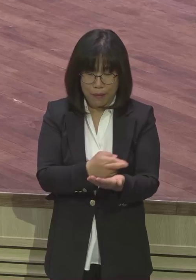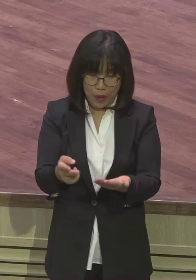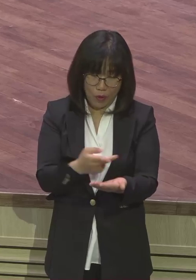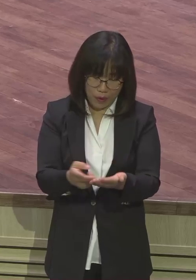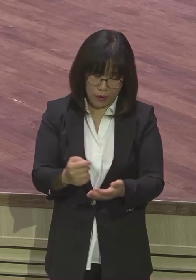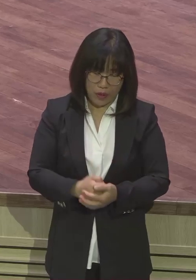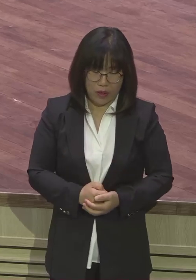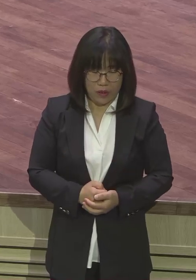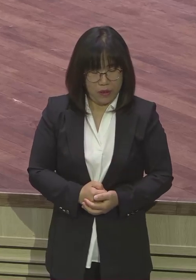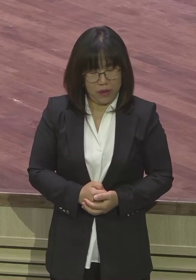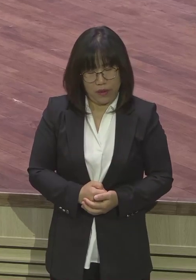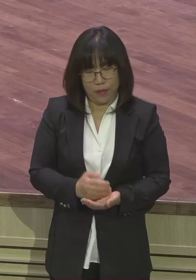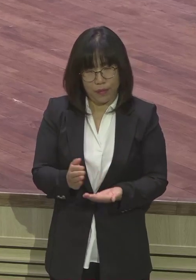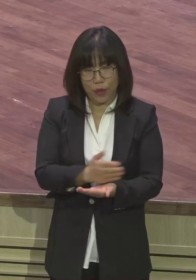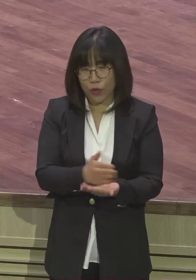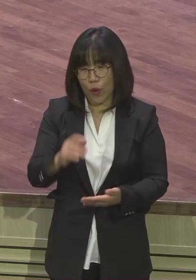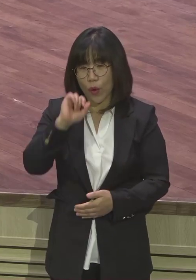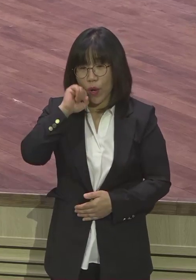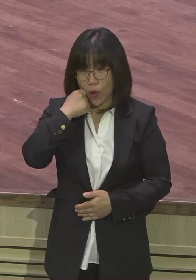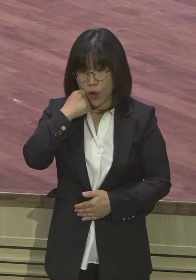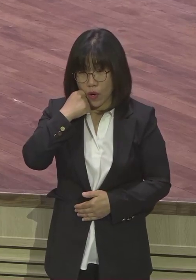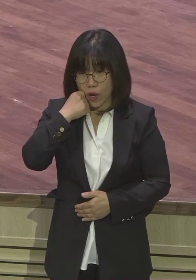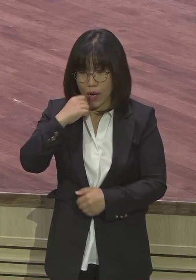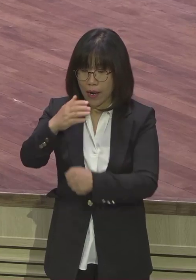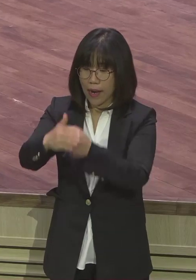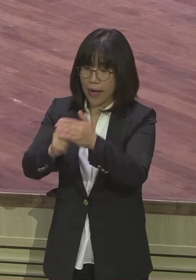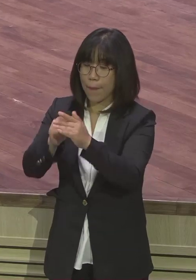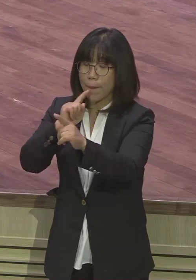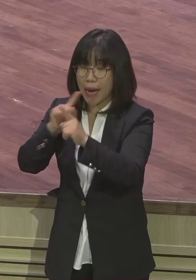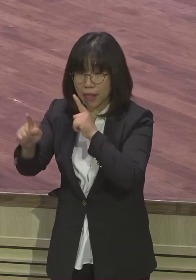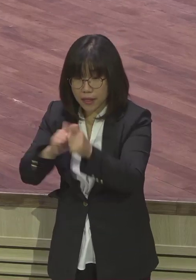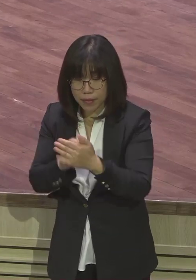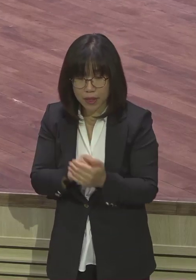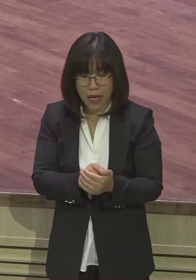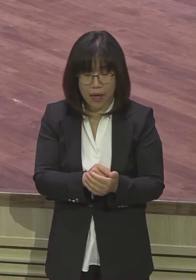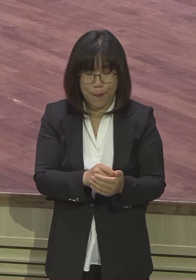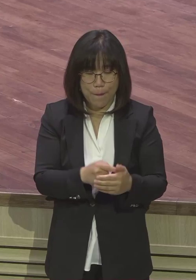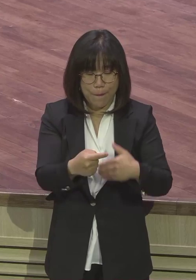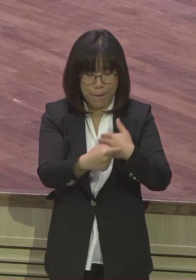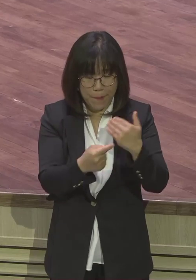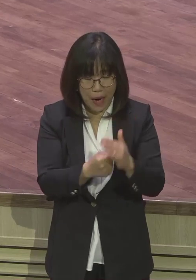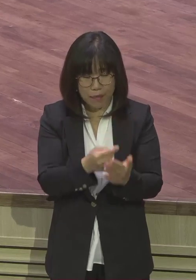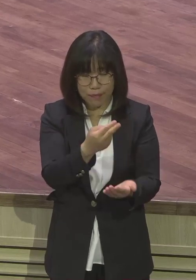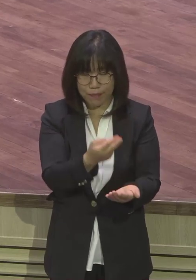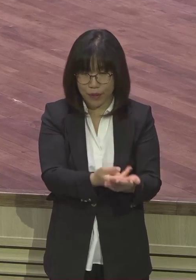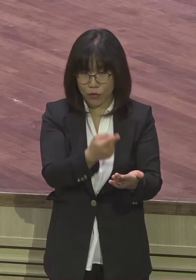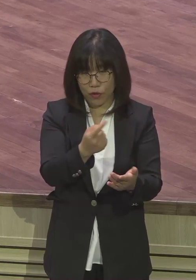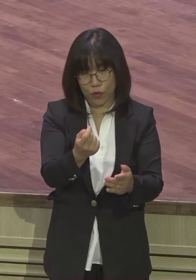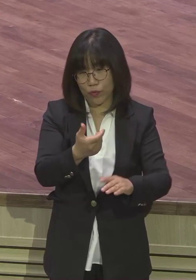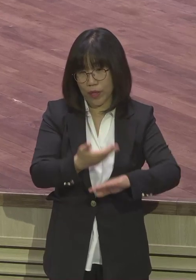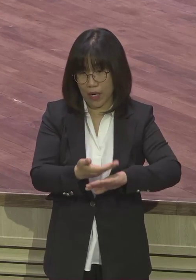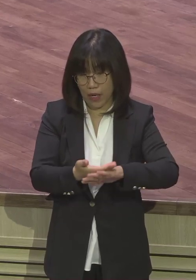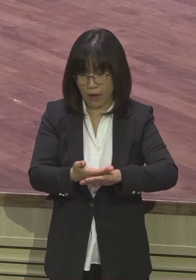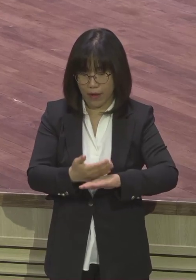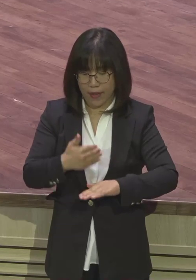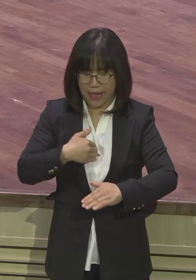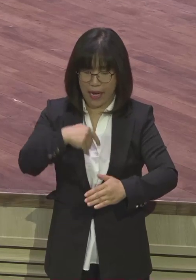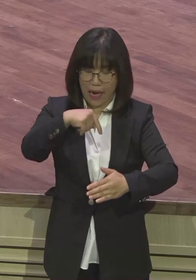비우라 성경은 아니에요 성경은 이 내면 치유 방법이 정반대예요 내 속을 비우는 것이 아니라